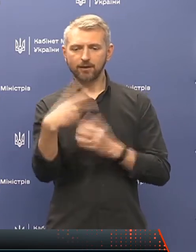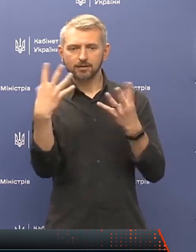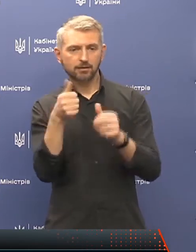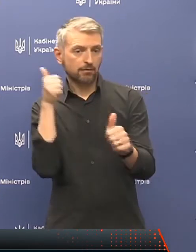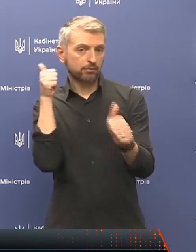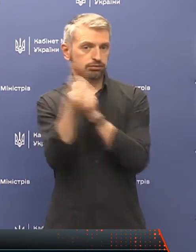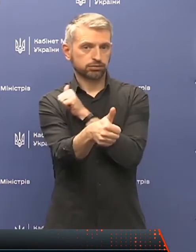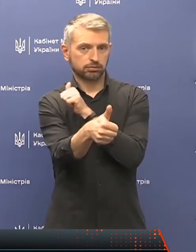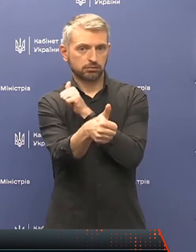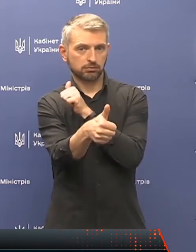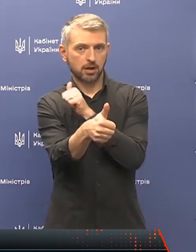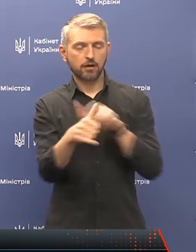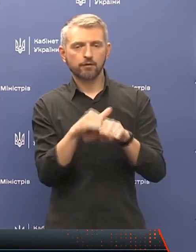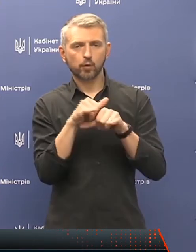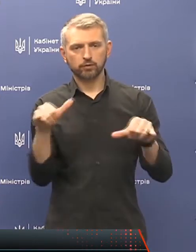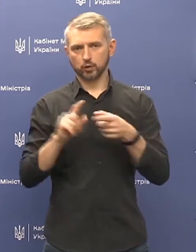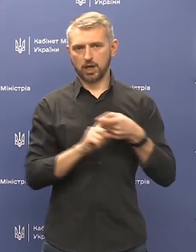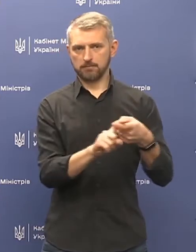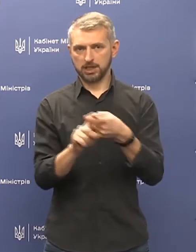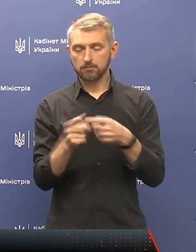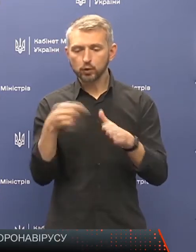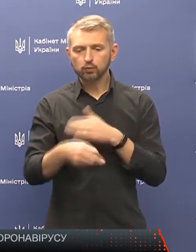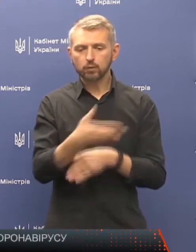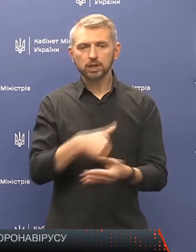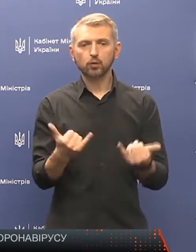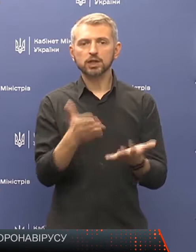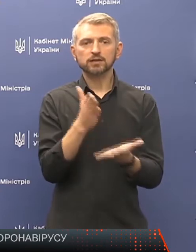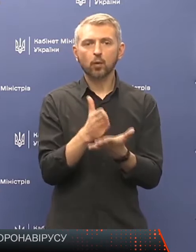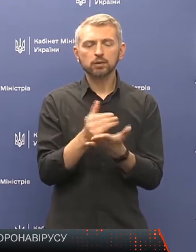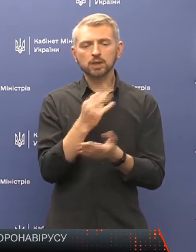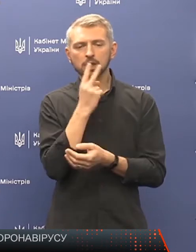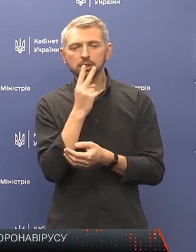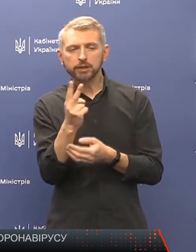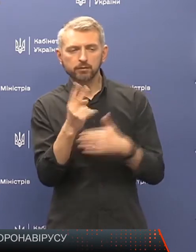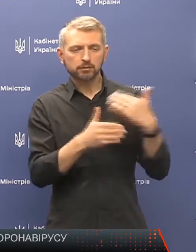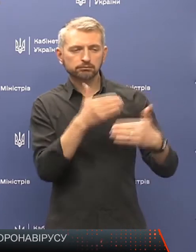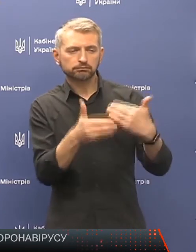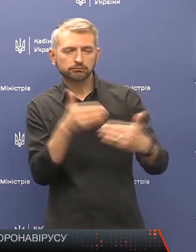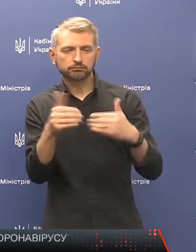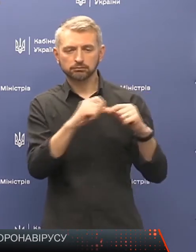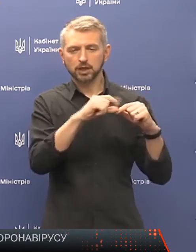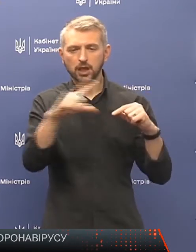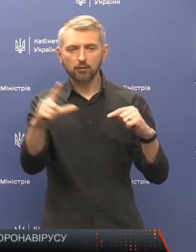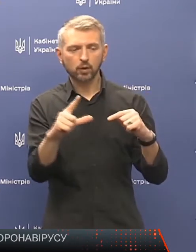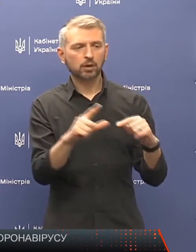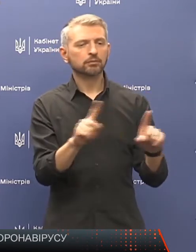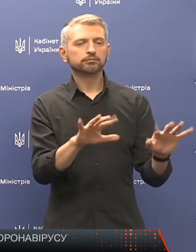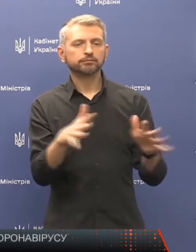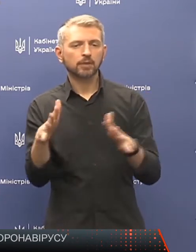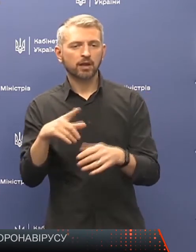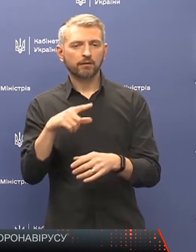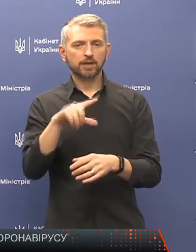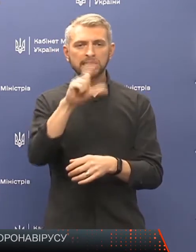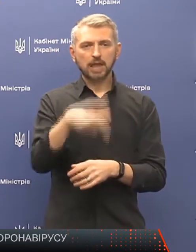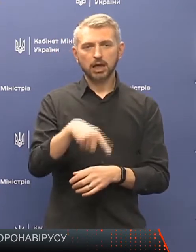попереду в розвитку епідемії. Тому ми сьогодні знаходимося і дивимося динаміку і розвиток сценаріїв, які відбувалися в Італії, Іспанії і